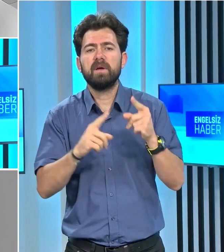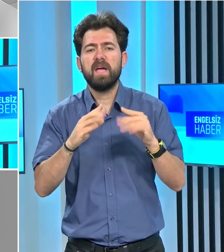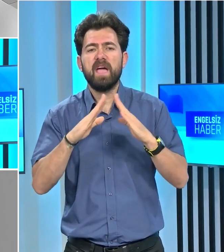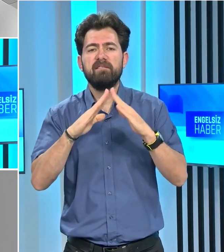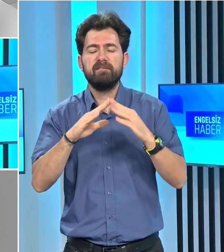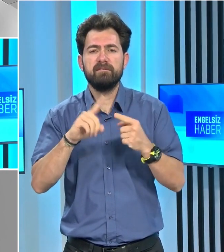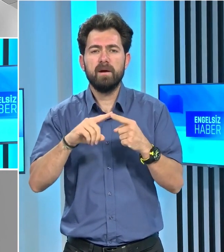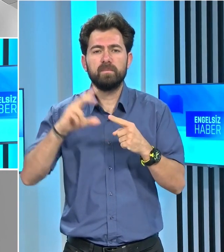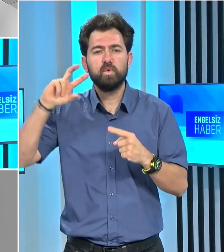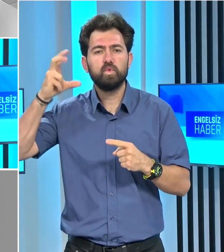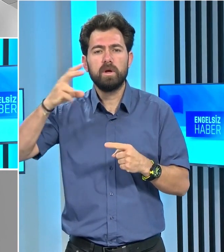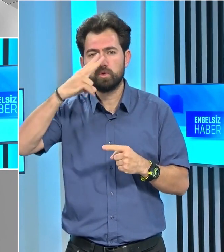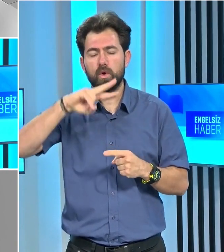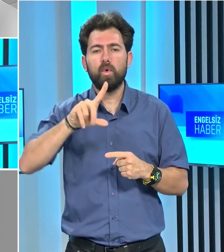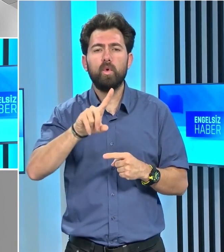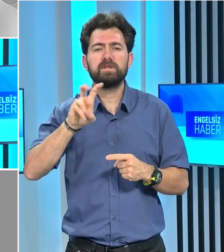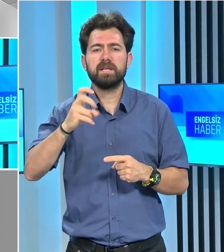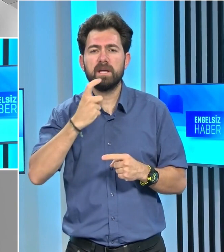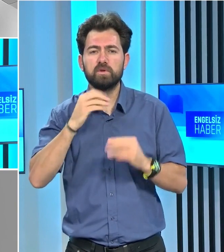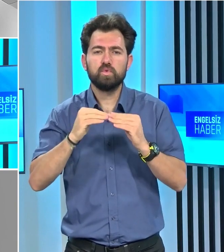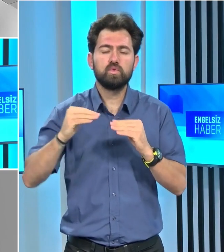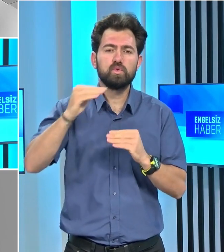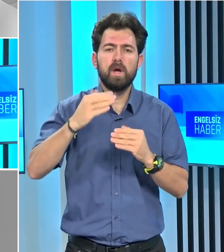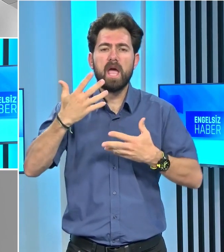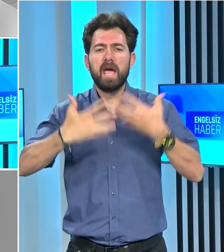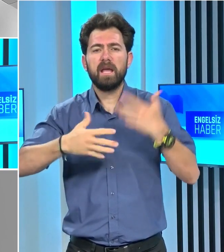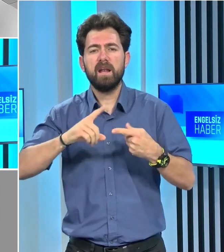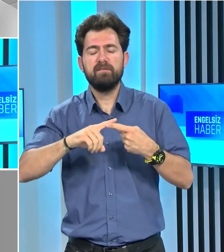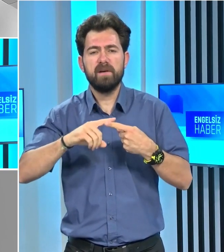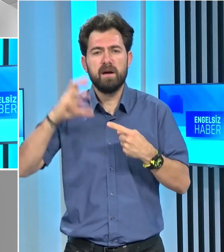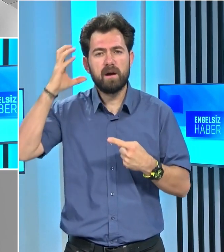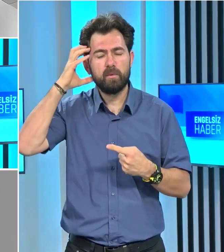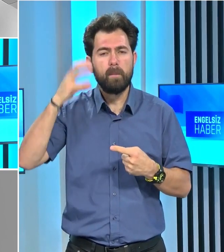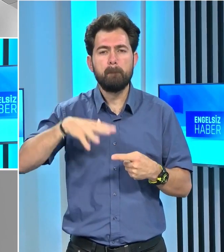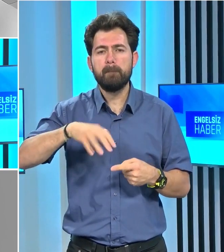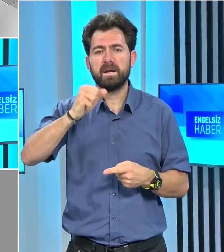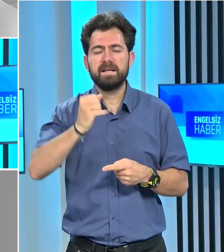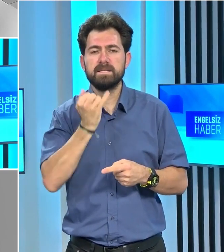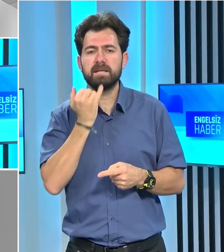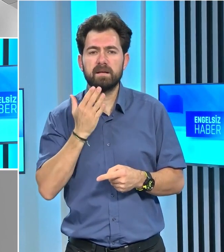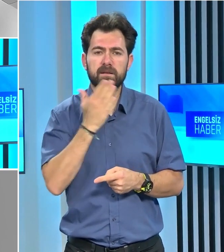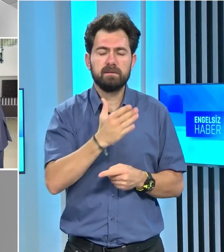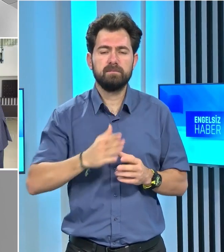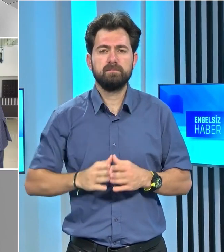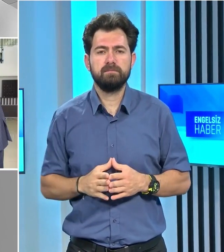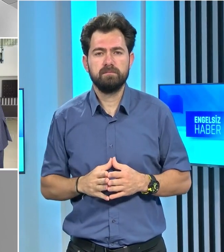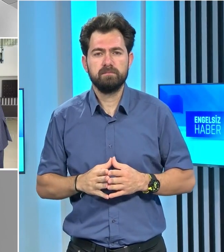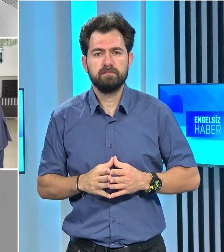Güneşköy 18 yaş üstü Engelli ve Rehabilitasyon Merkezi'ni ziyaret etti.